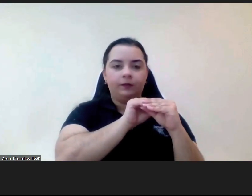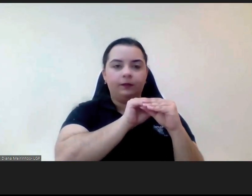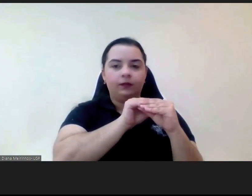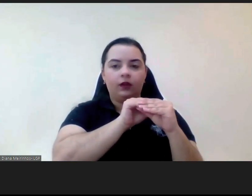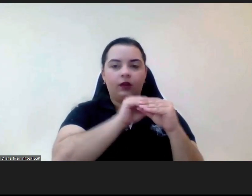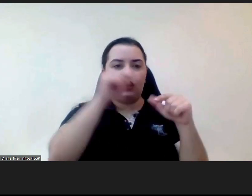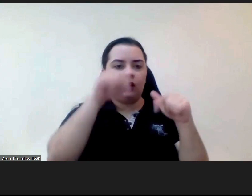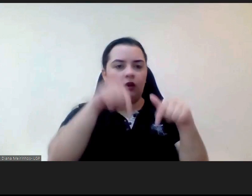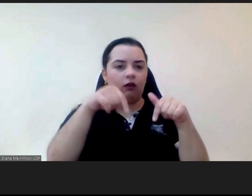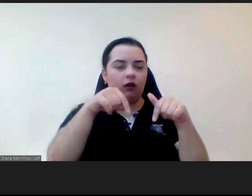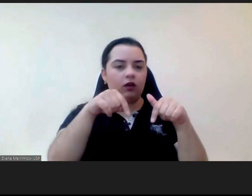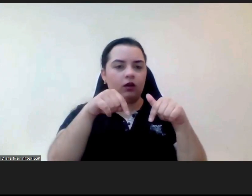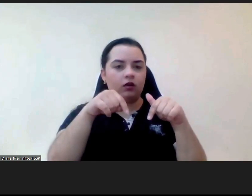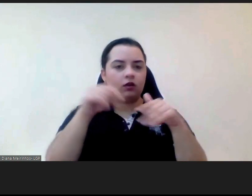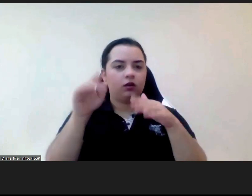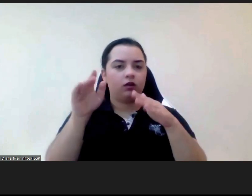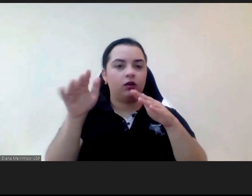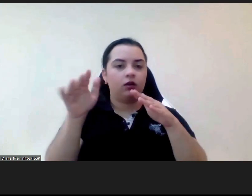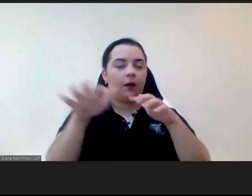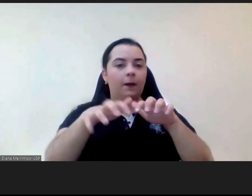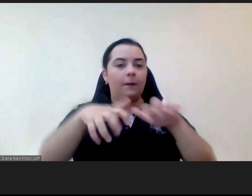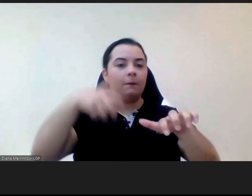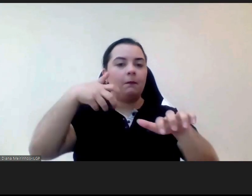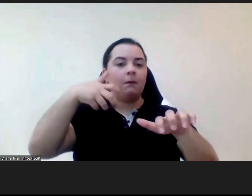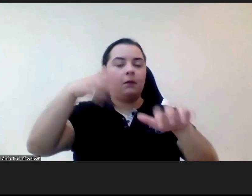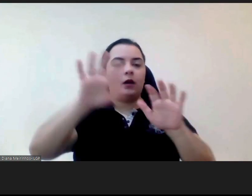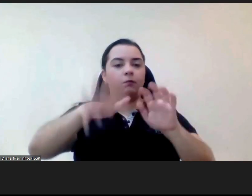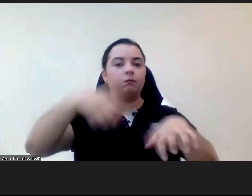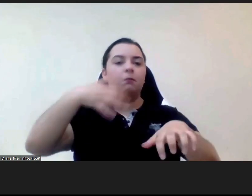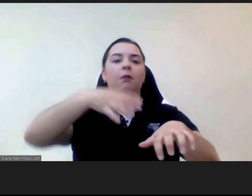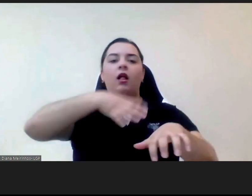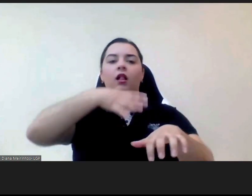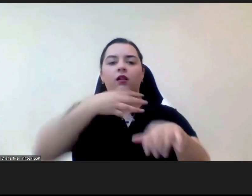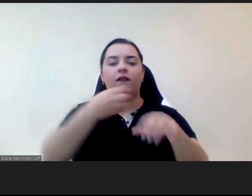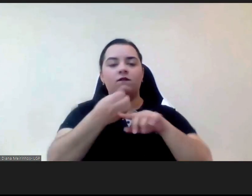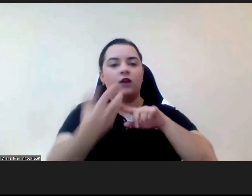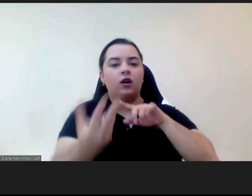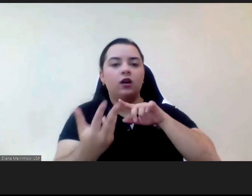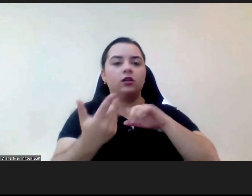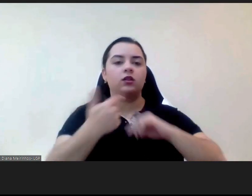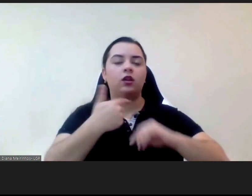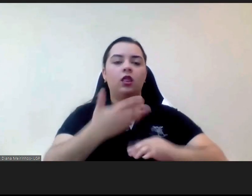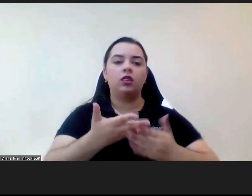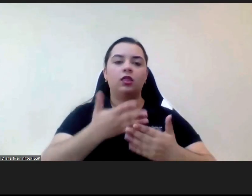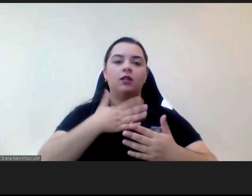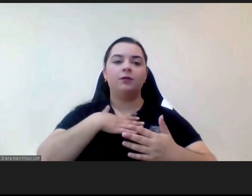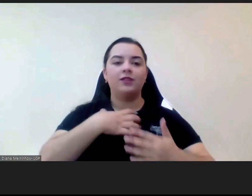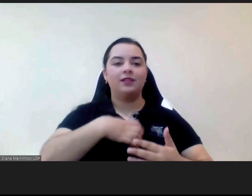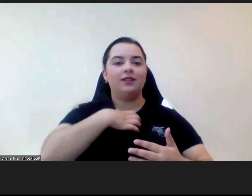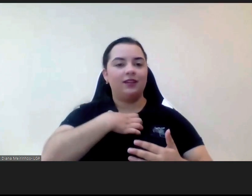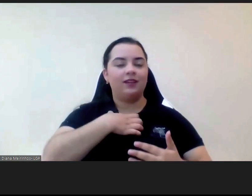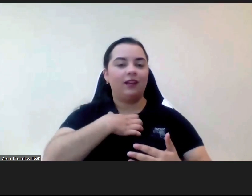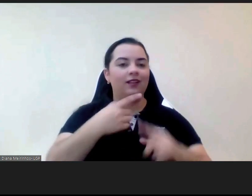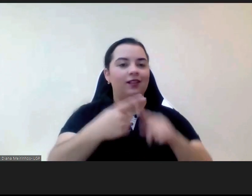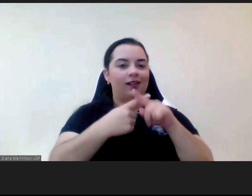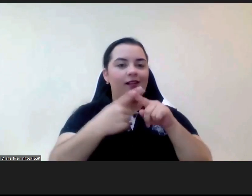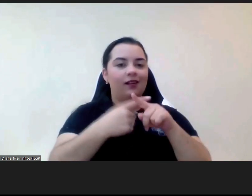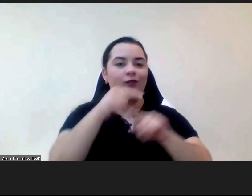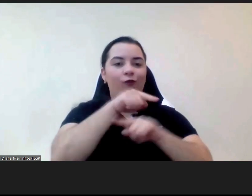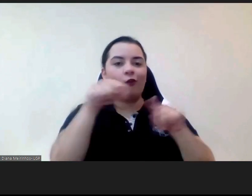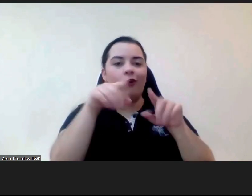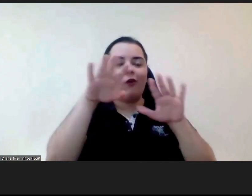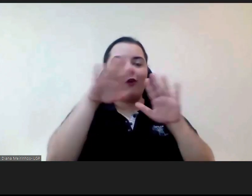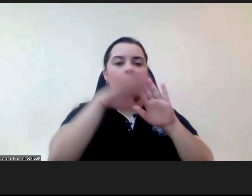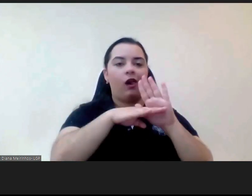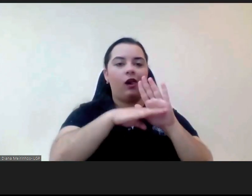todas que fiquei fiquei muito entusiasmada com com o vosso programa de capacitação em direitos